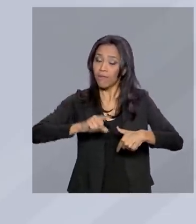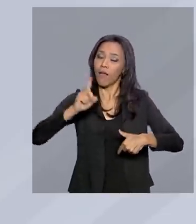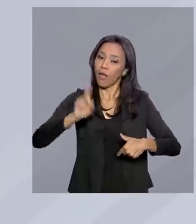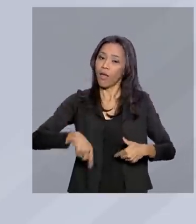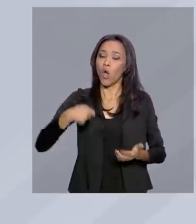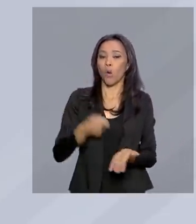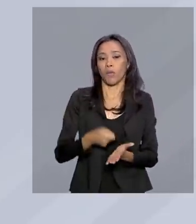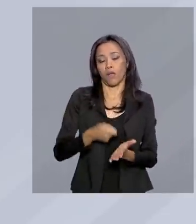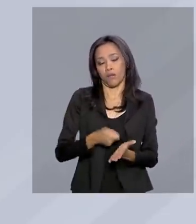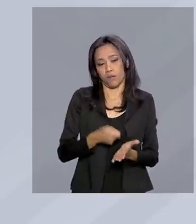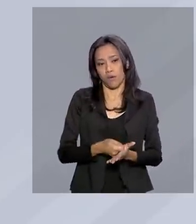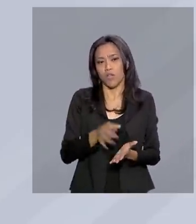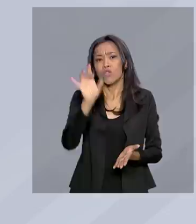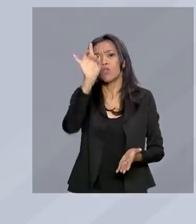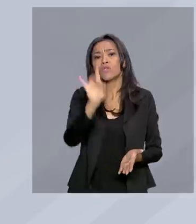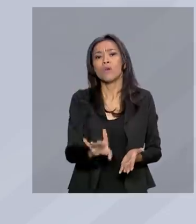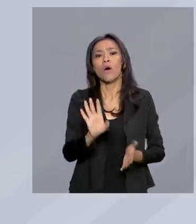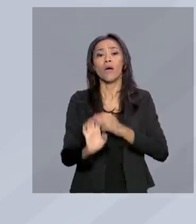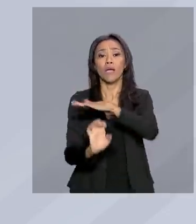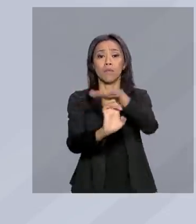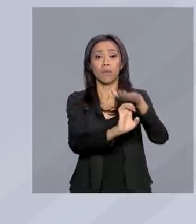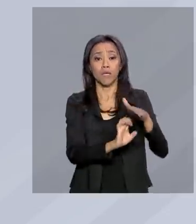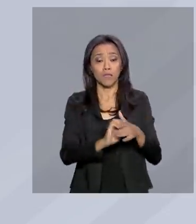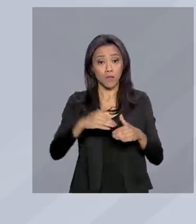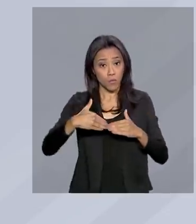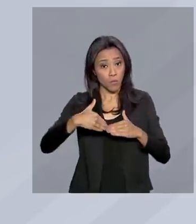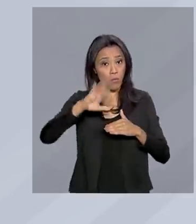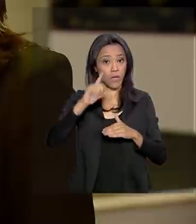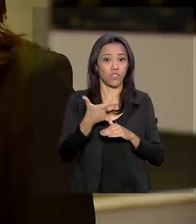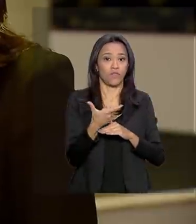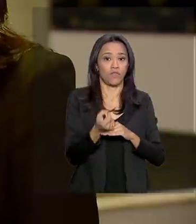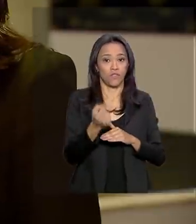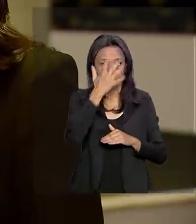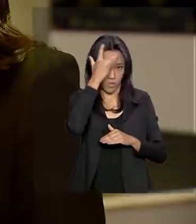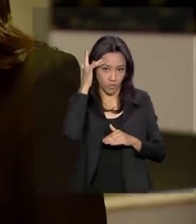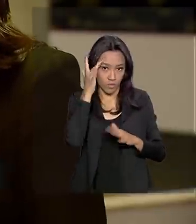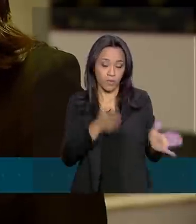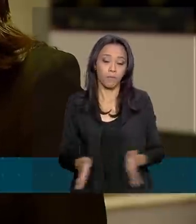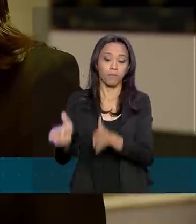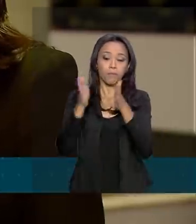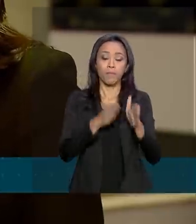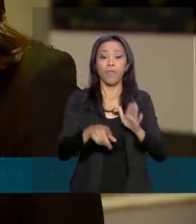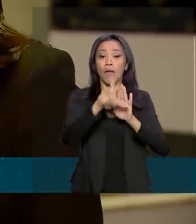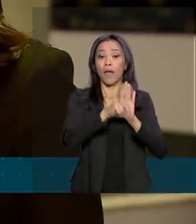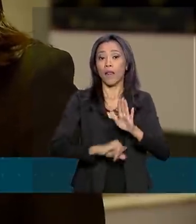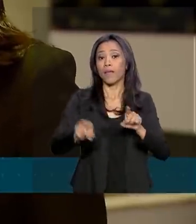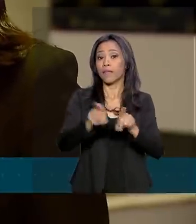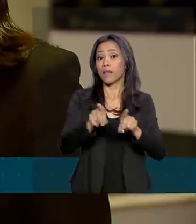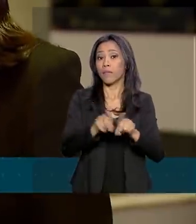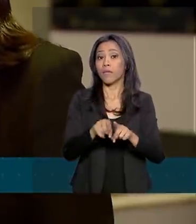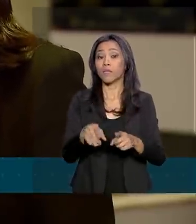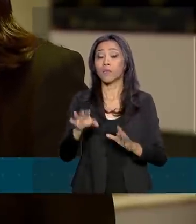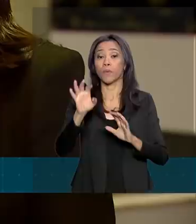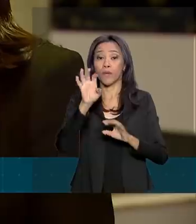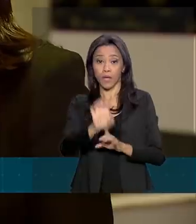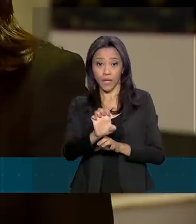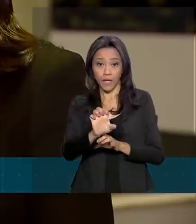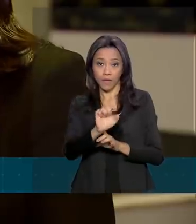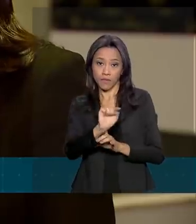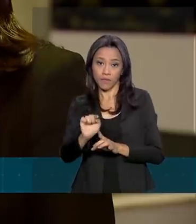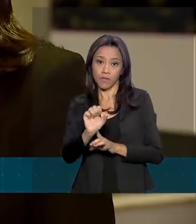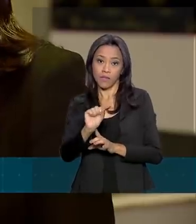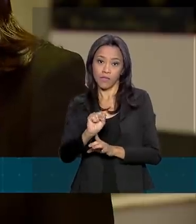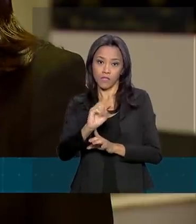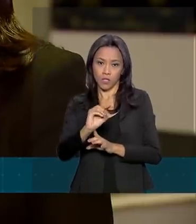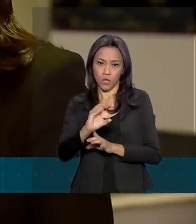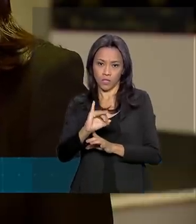obrigatório apenas para empresas com mais de 20 funcionários. A lei também prevê a substituição do E-Social por um sistema mais